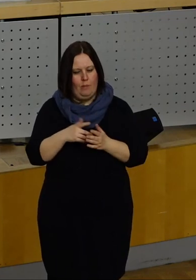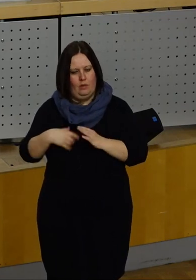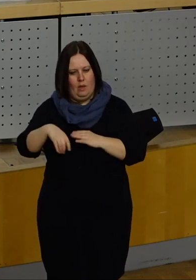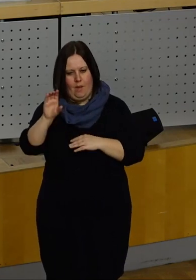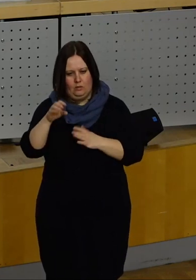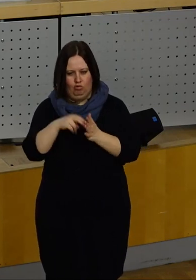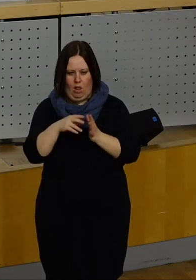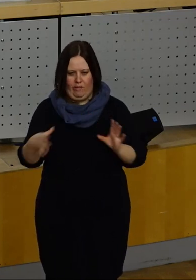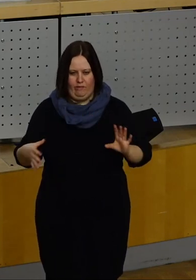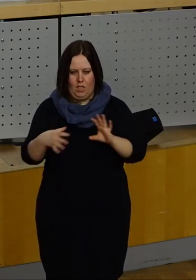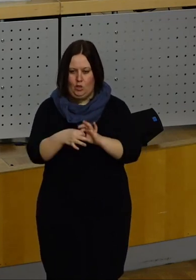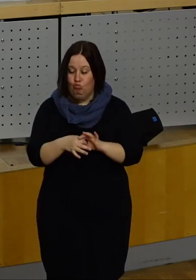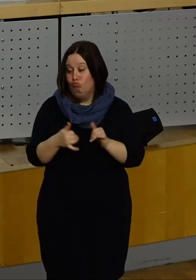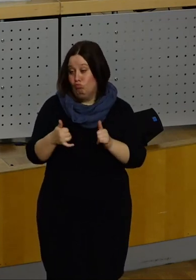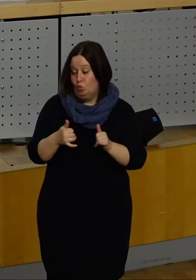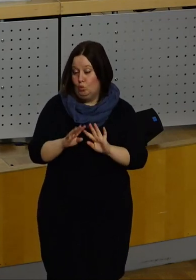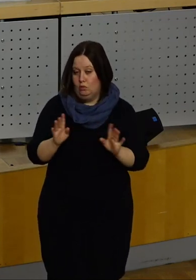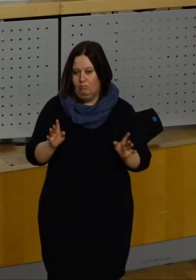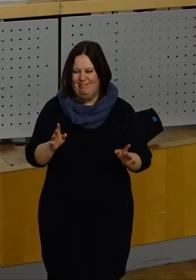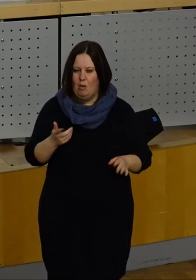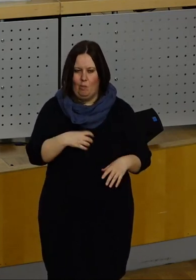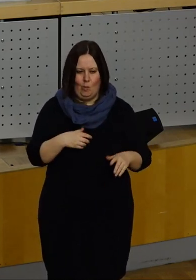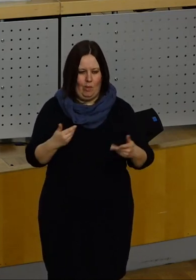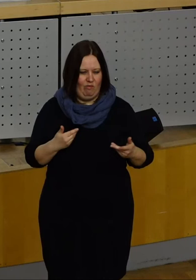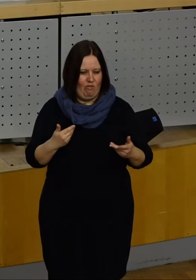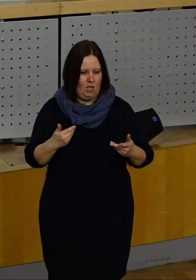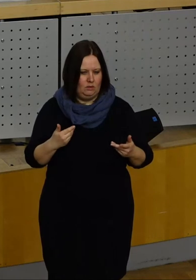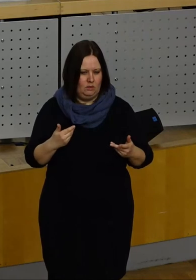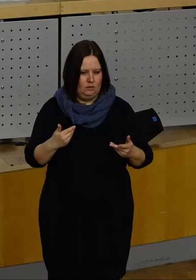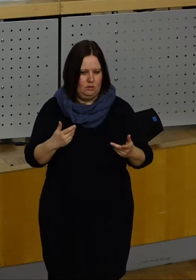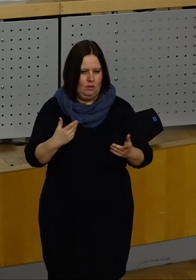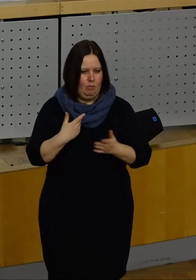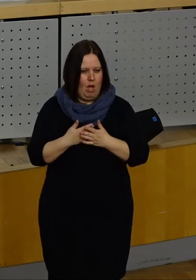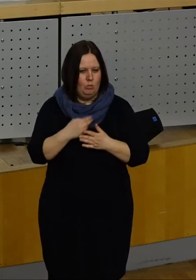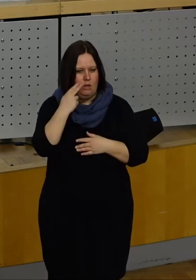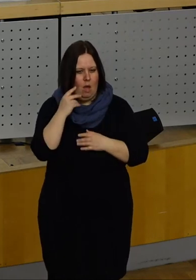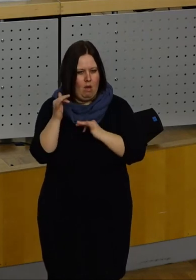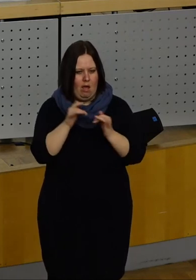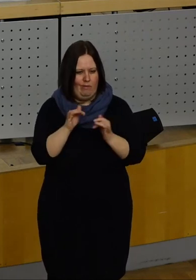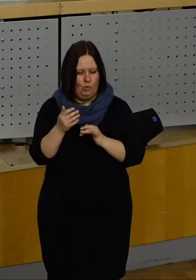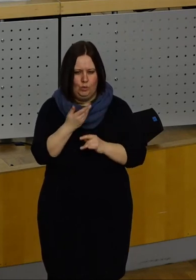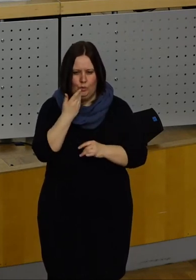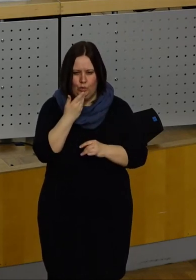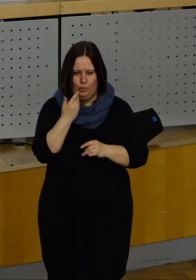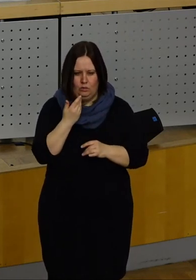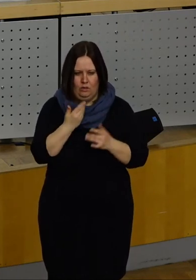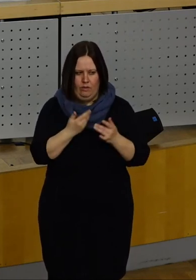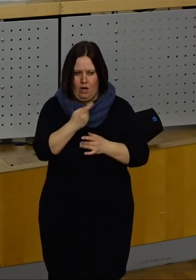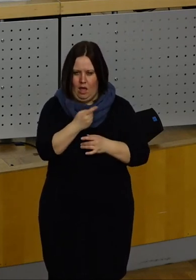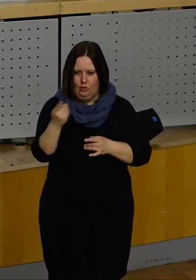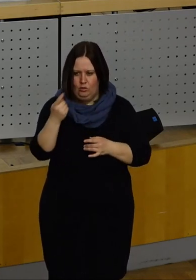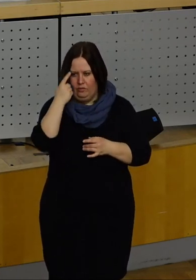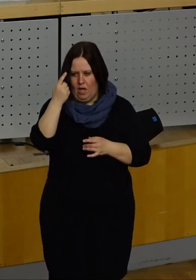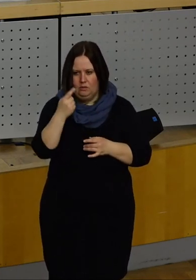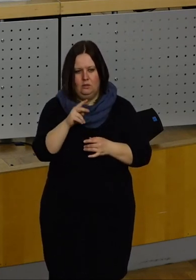schön, Vernetzung ist immer gut, könnte man so denken. Problem ist aber, die haben keine Einflüsse mehr auf die Namen. Viele von Ihnen werden vielleicht einen